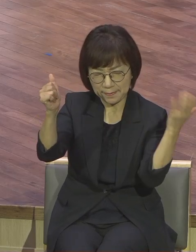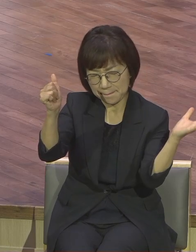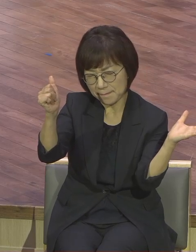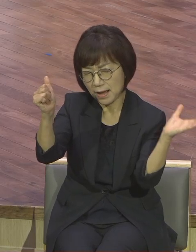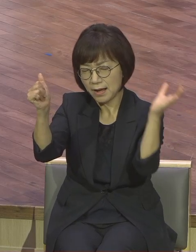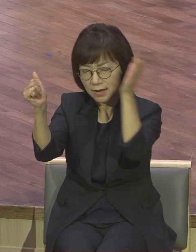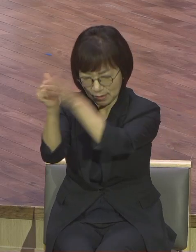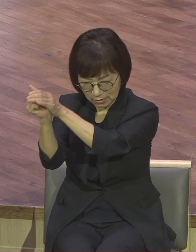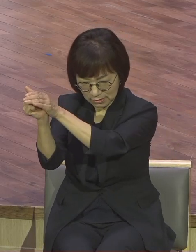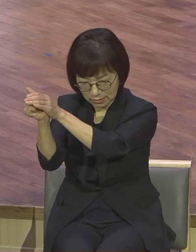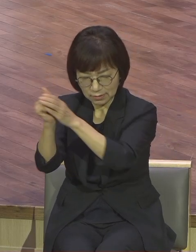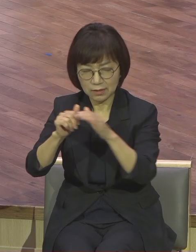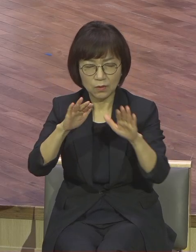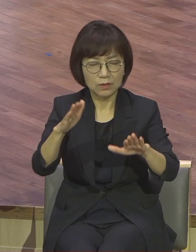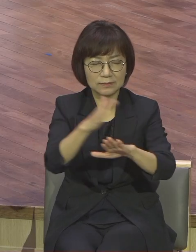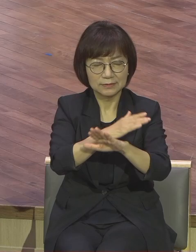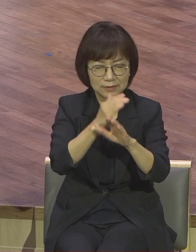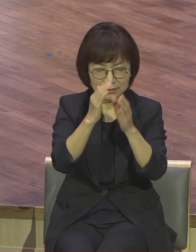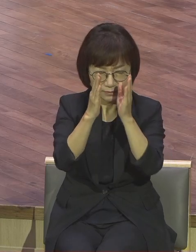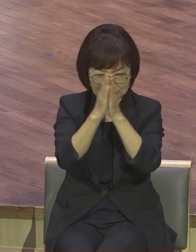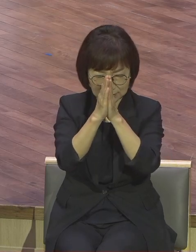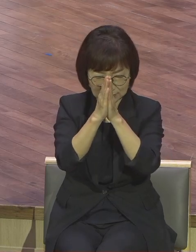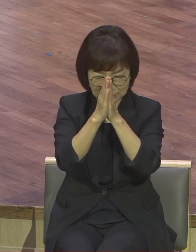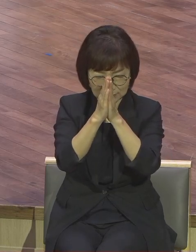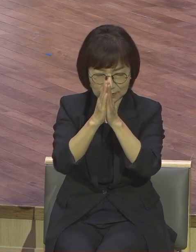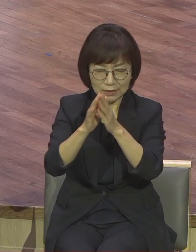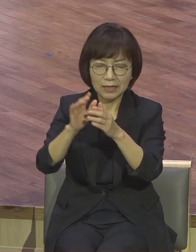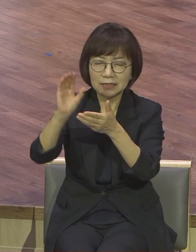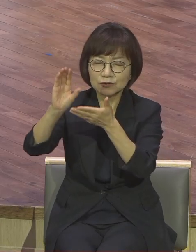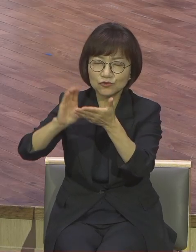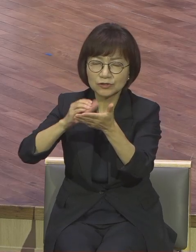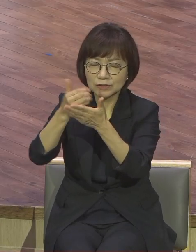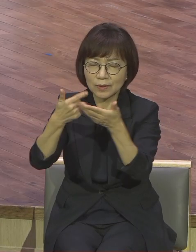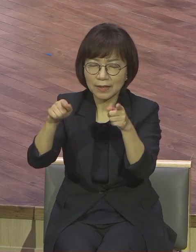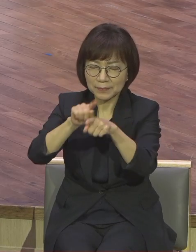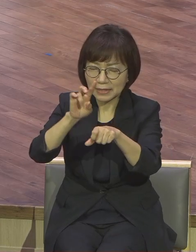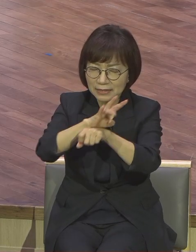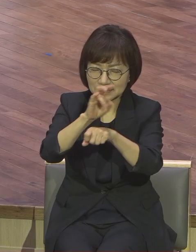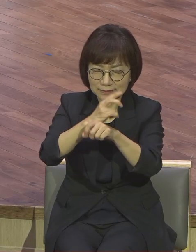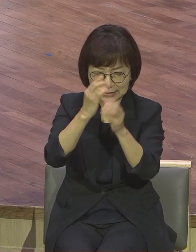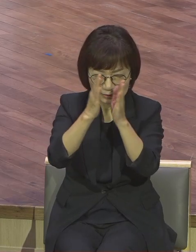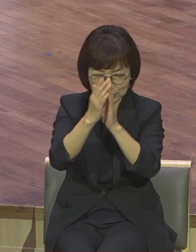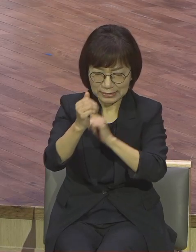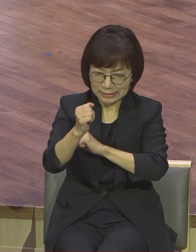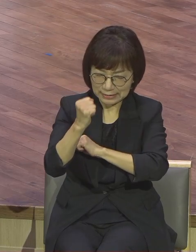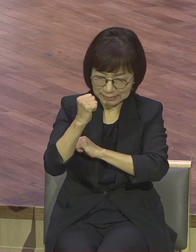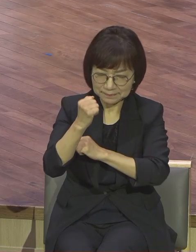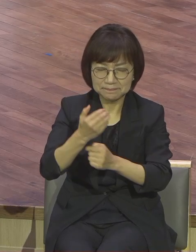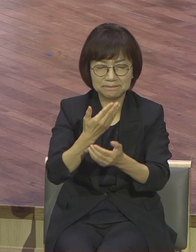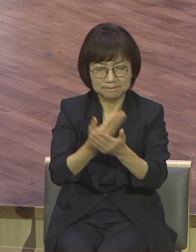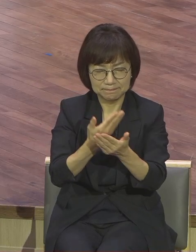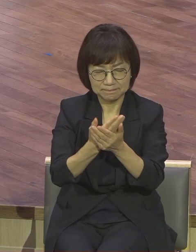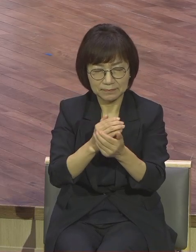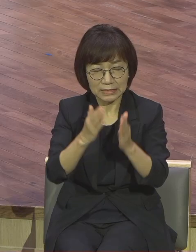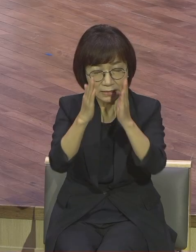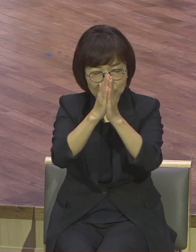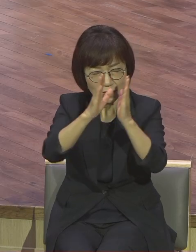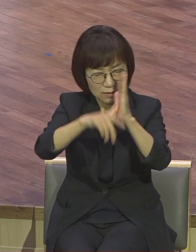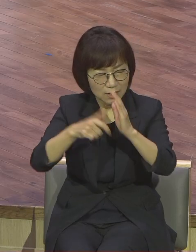24시 그리스도와 누리는 기도가 시작되게 하야 주옵사사 기도 속에 영권이 있고 기도 속에 해답이 있고